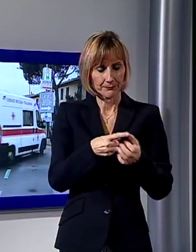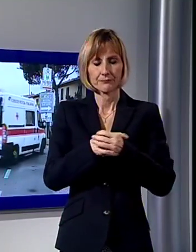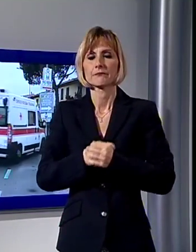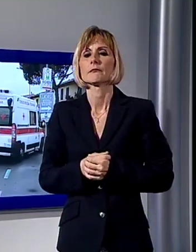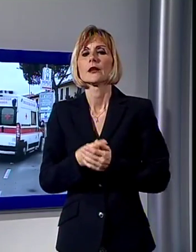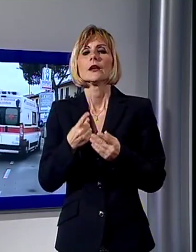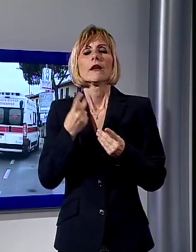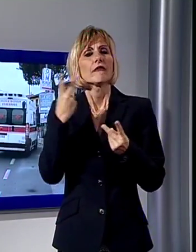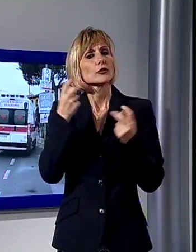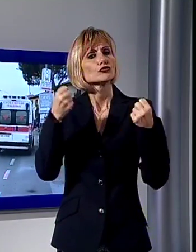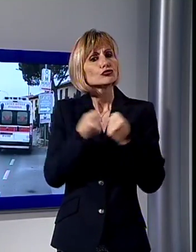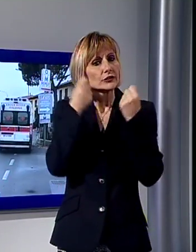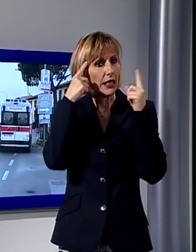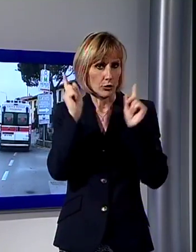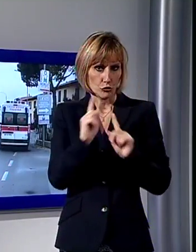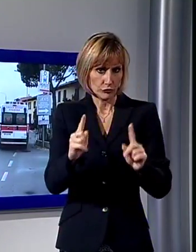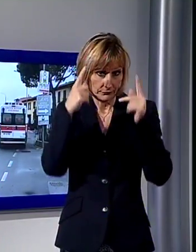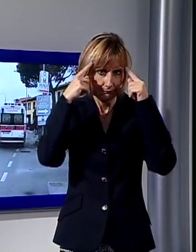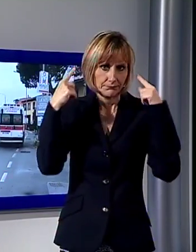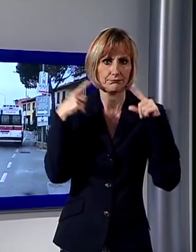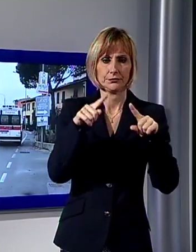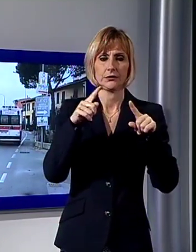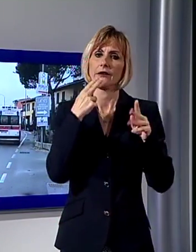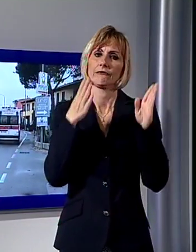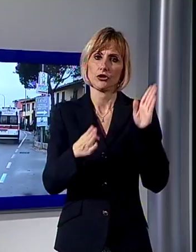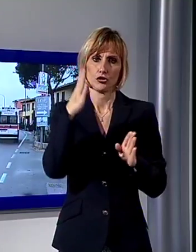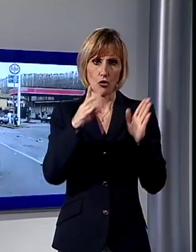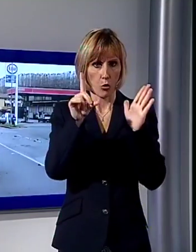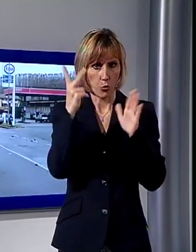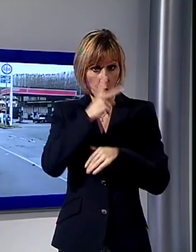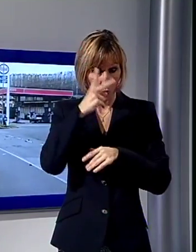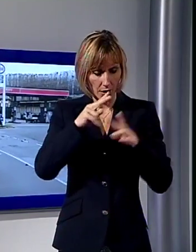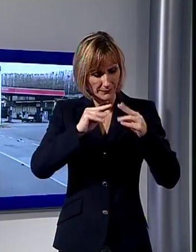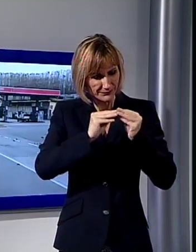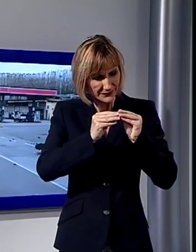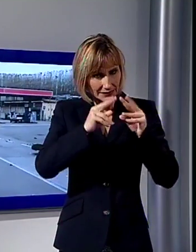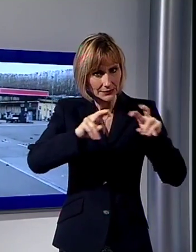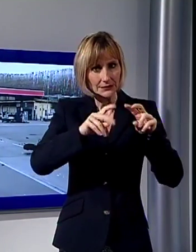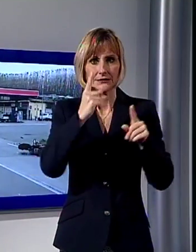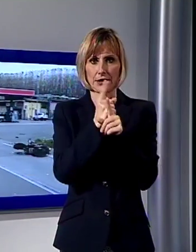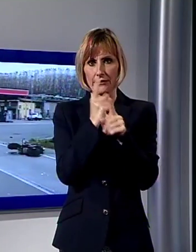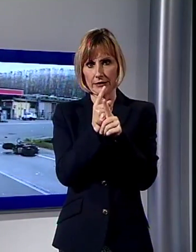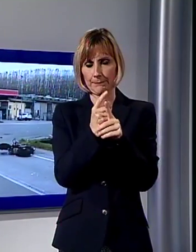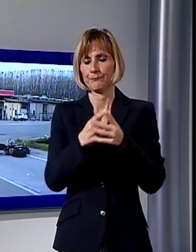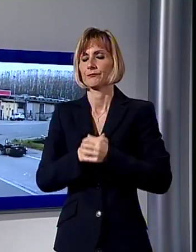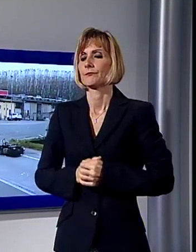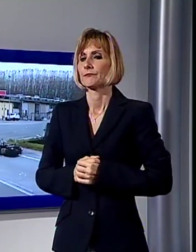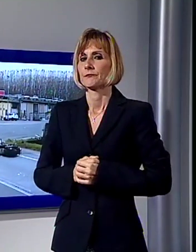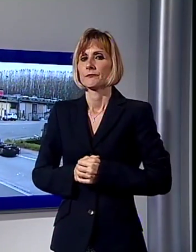'esatta dinamica di quanto accaduto dovrà essere la Polizia Municipale di Lucca che ha condotto i rilievi sull'incidente. Il secondo